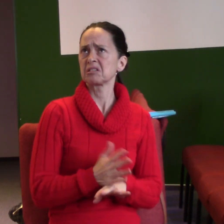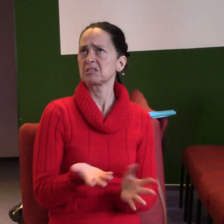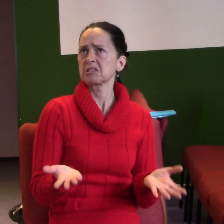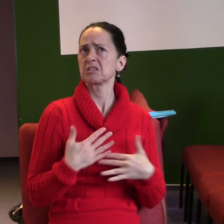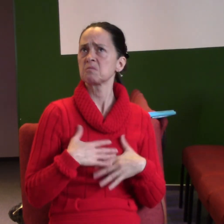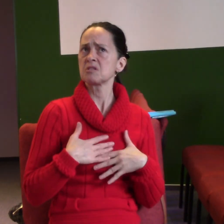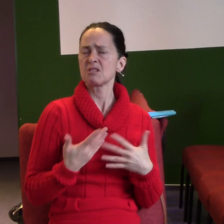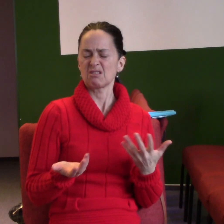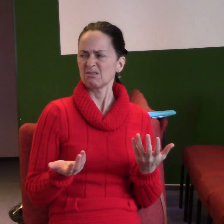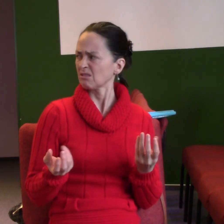někde?